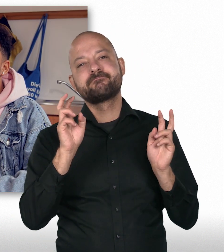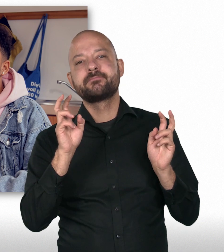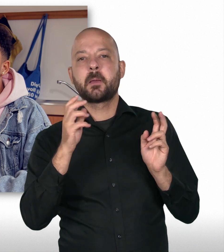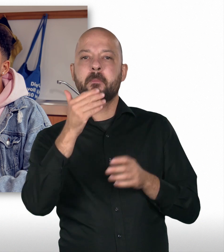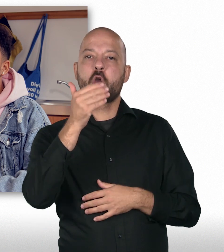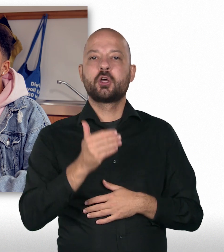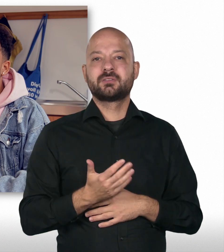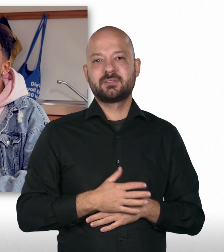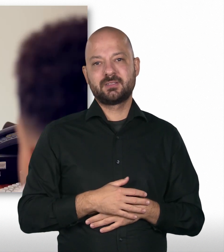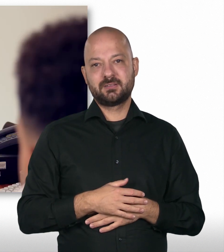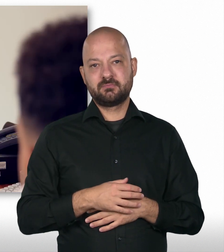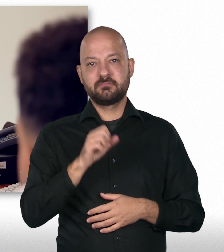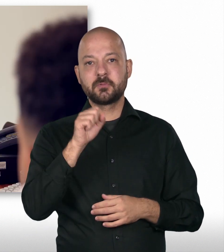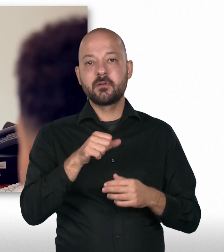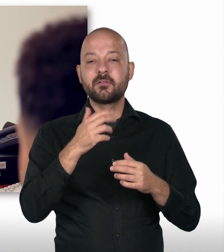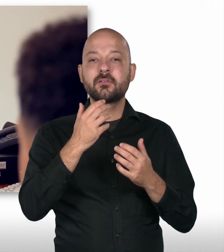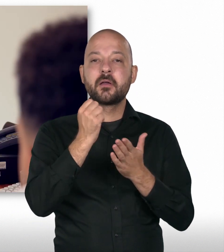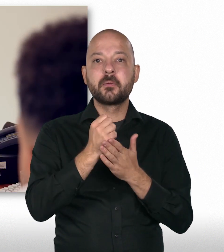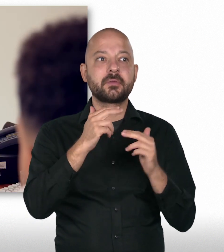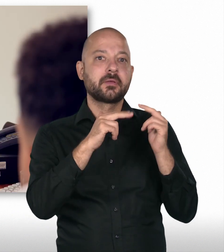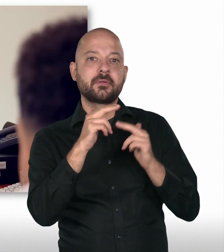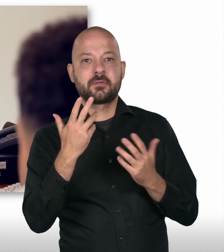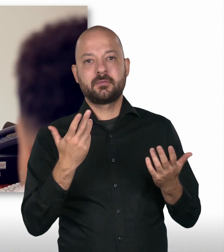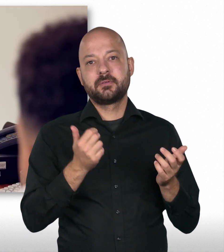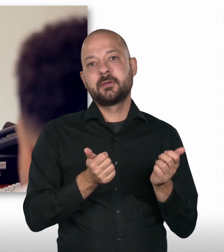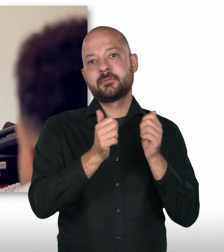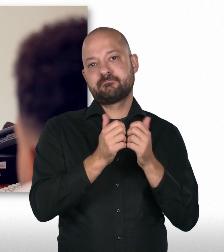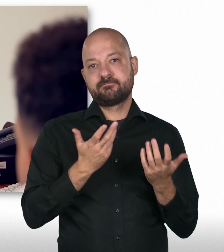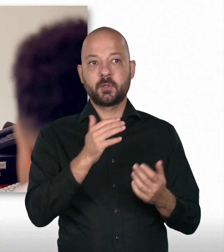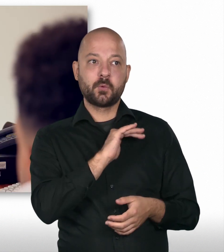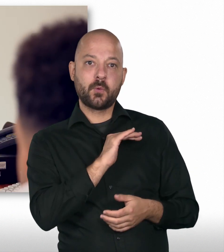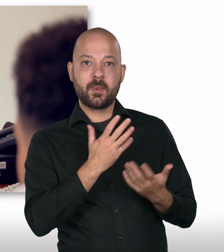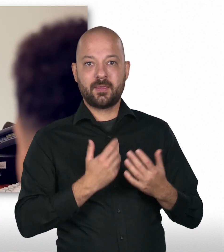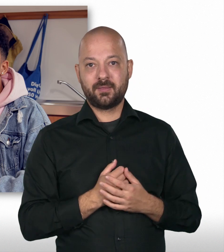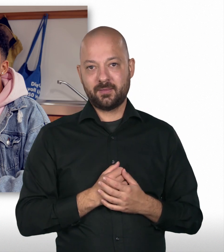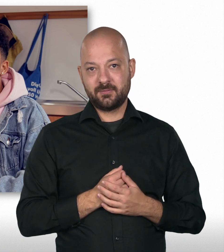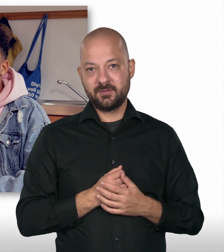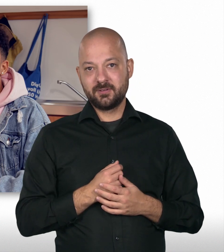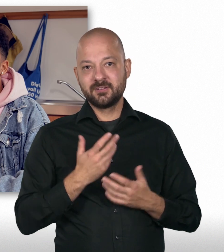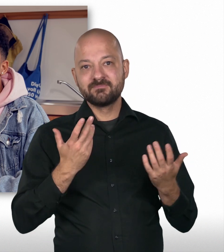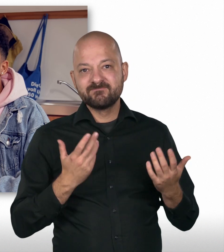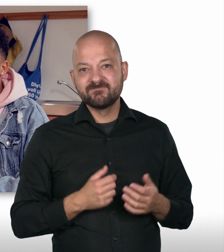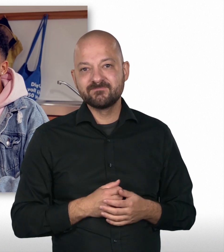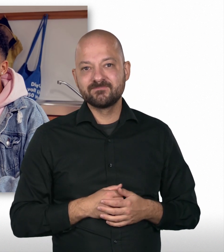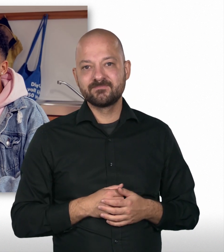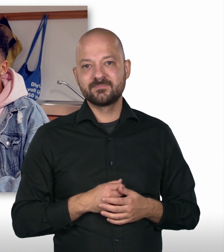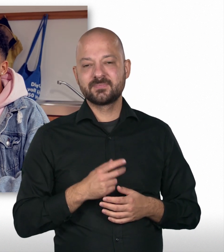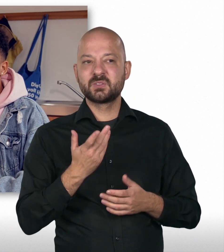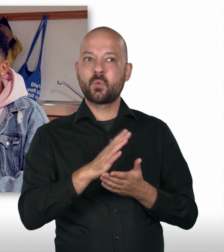sozusagen, dass man seinen Partner oder seine Partnerin im Amt kennenlernt, dass quasi eine Kollegin oder ein Kollege ist. Es ist aber tatsächlich ein Punkt, den man beachten